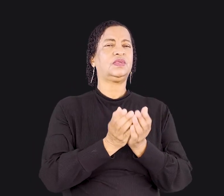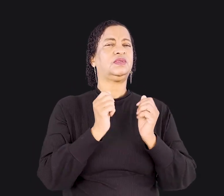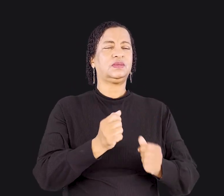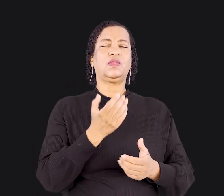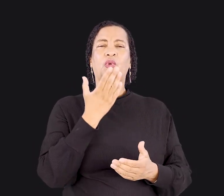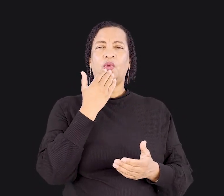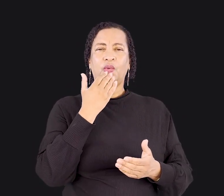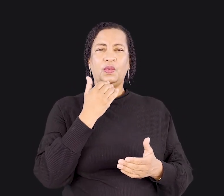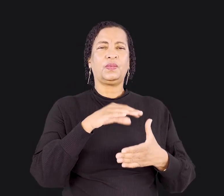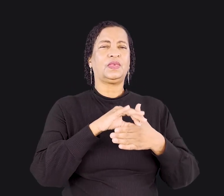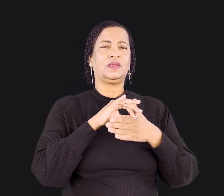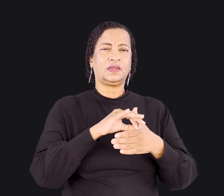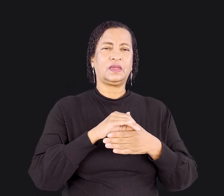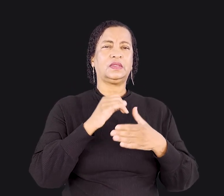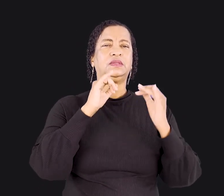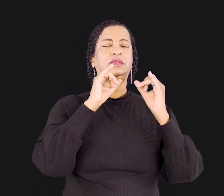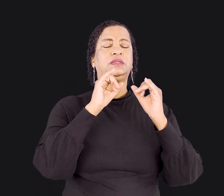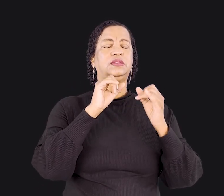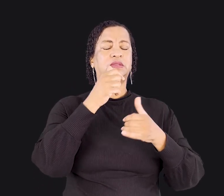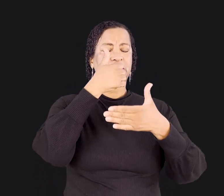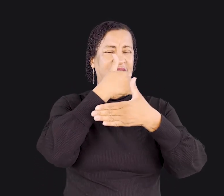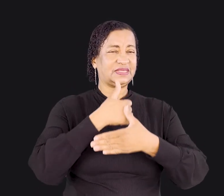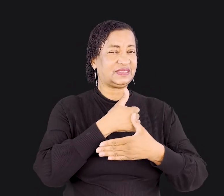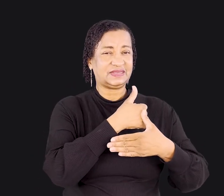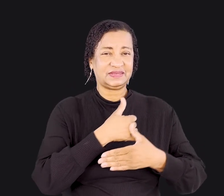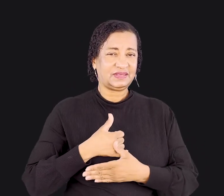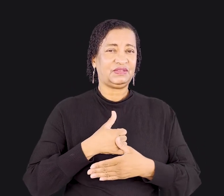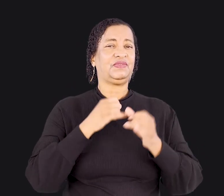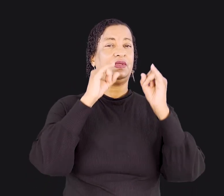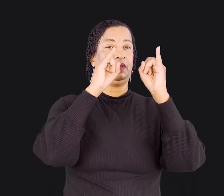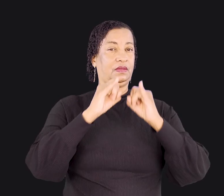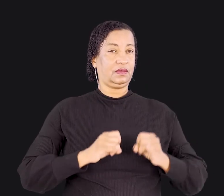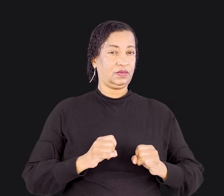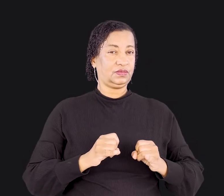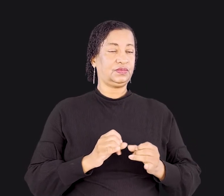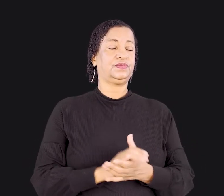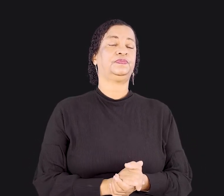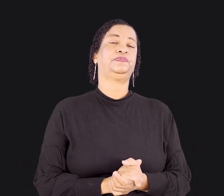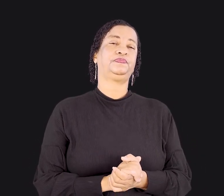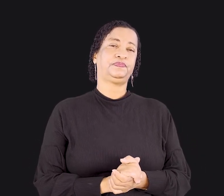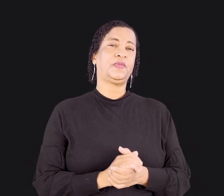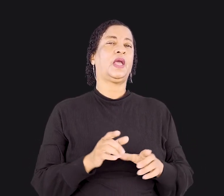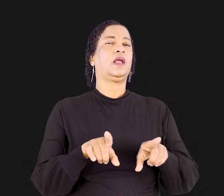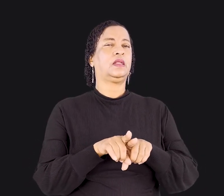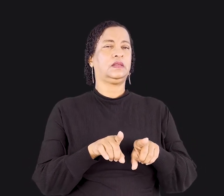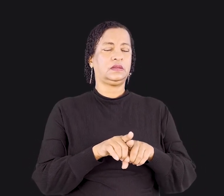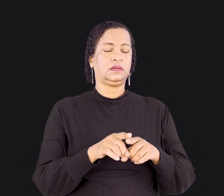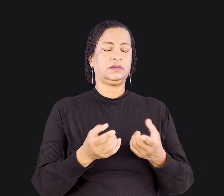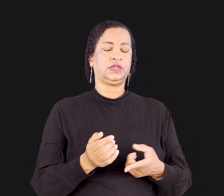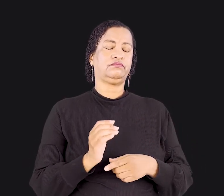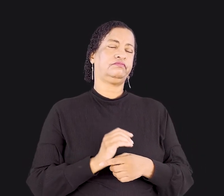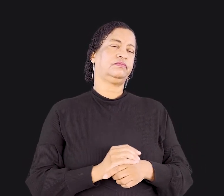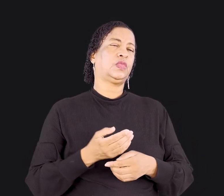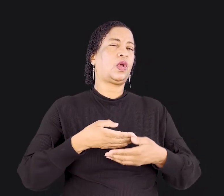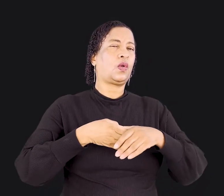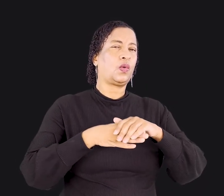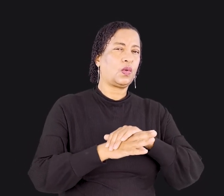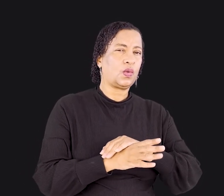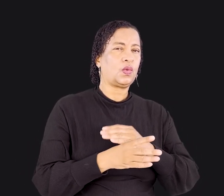foi sacrificada a ídolos? Além da idolatria, eles costumavam oferecer carne aos ídolos e depois vendiam aquela